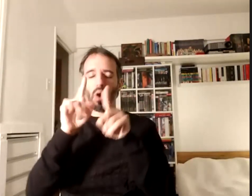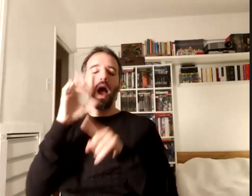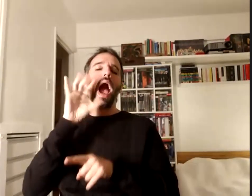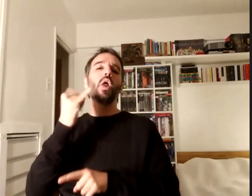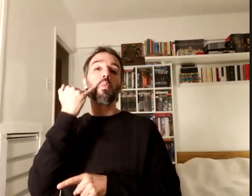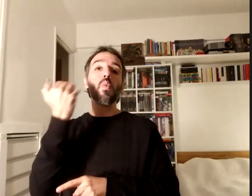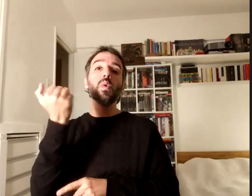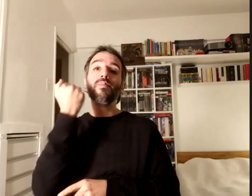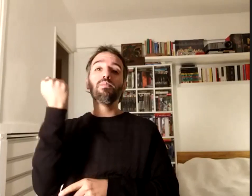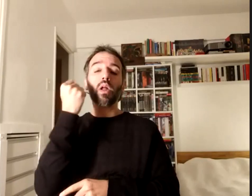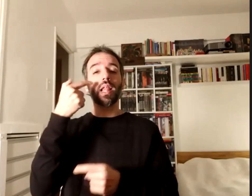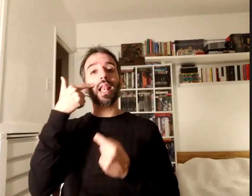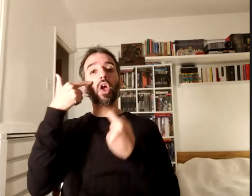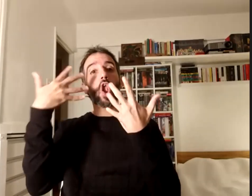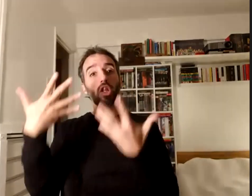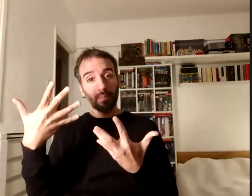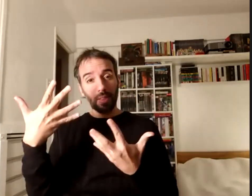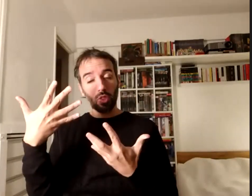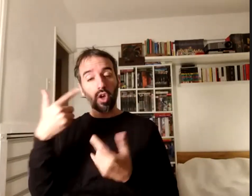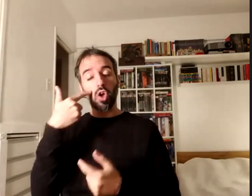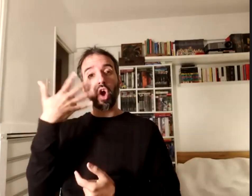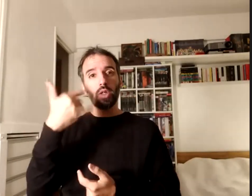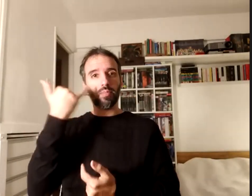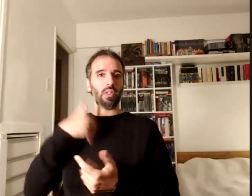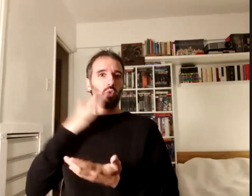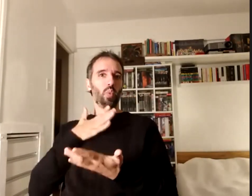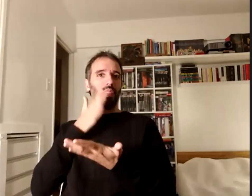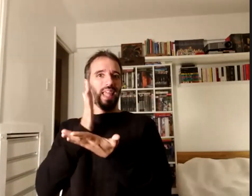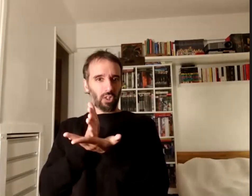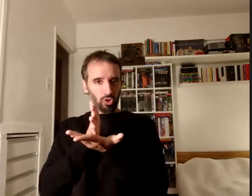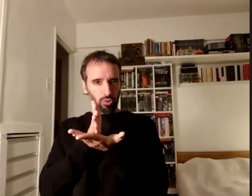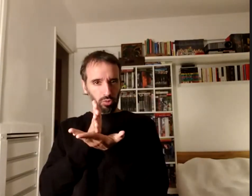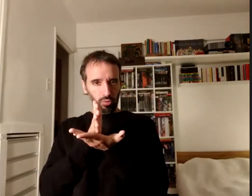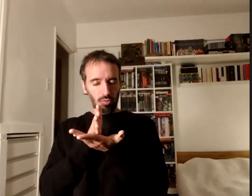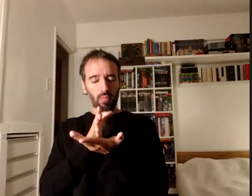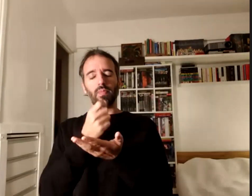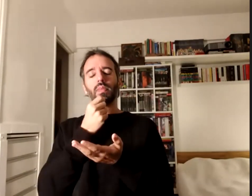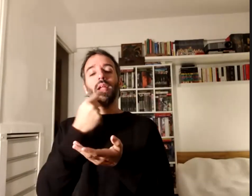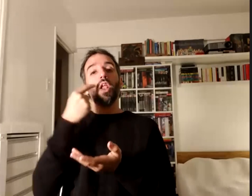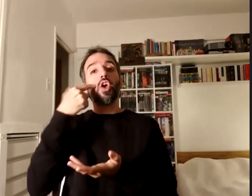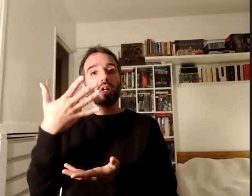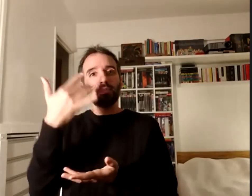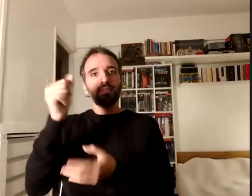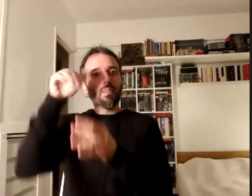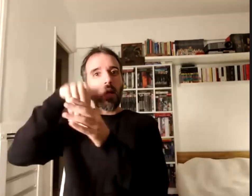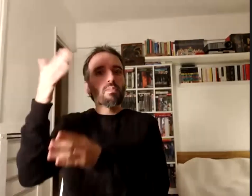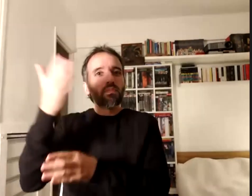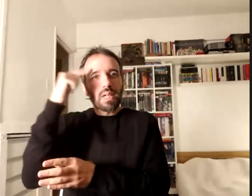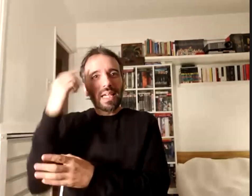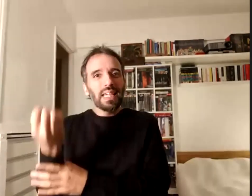que el conocimiento es un derecho lo que el conocimiento que se produce eso eso tiene que ser